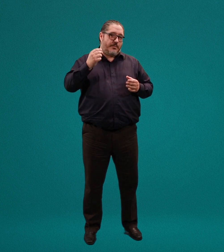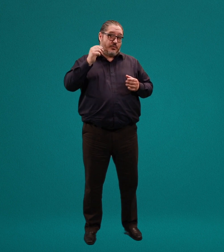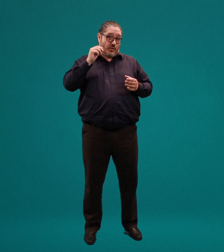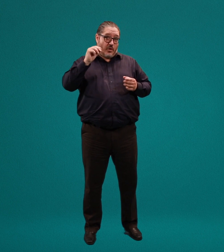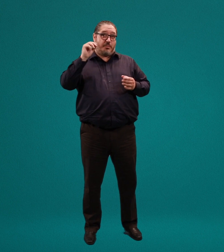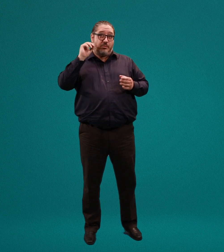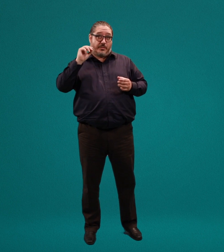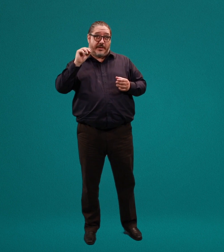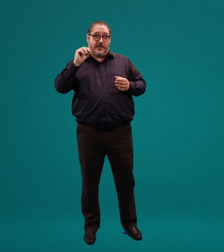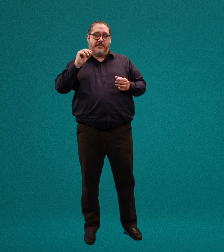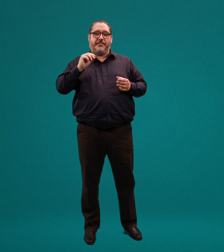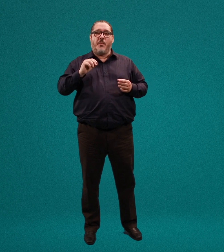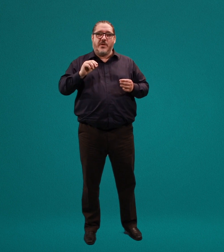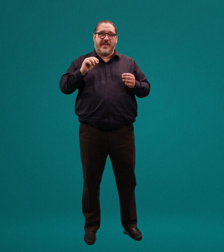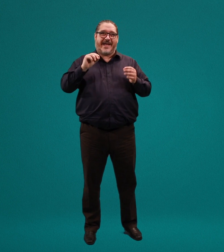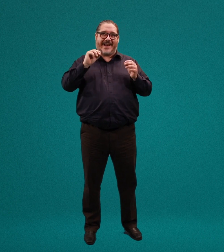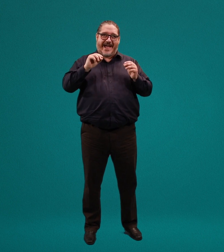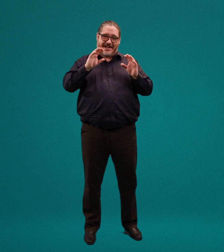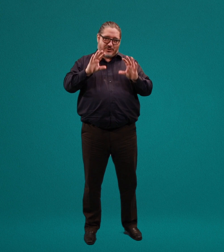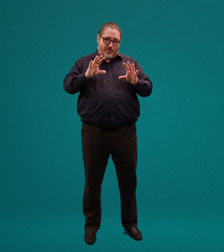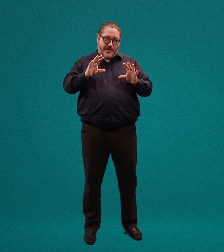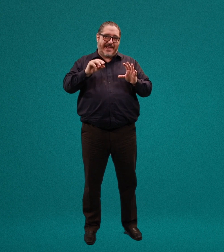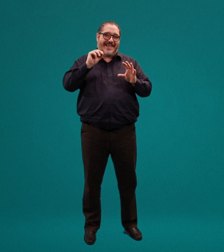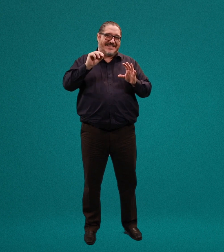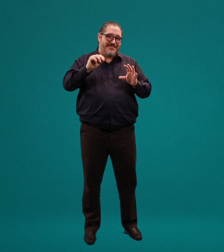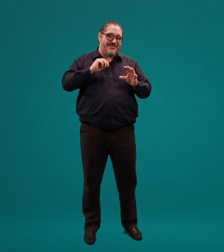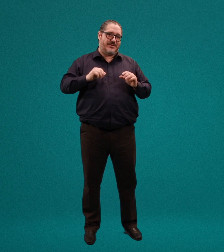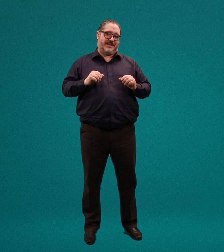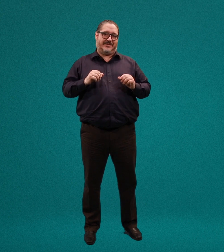.org.p, pude descargar el software en ese mismo instante.